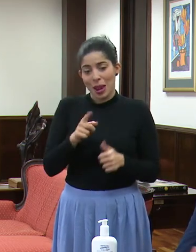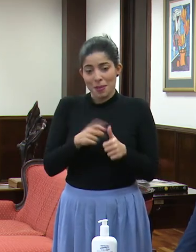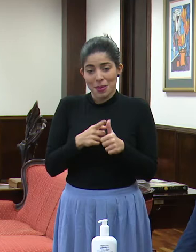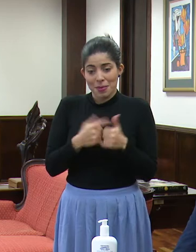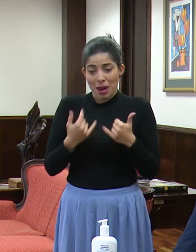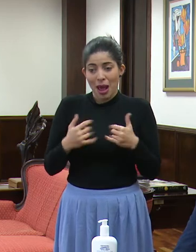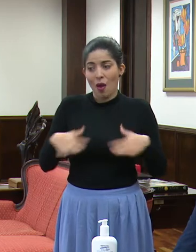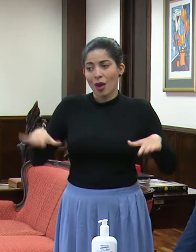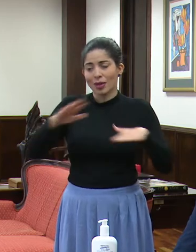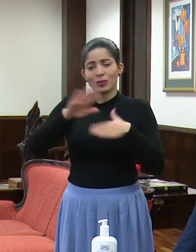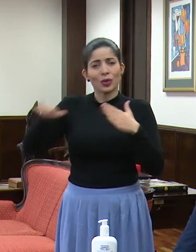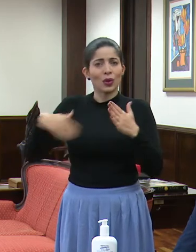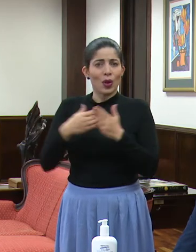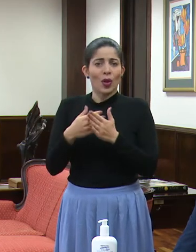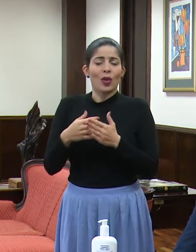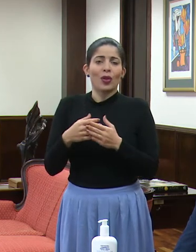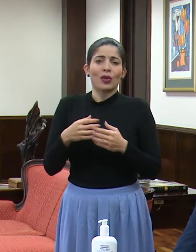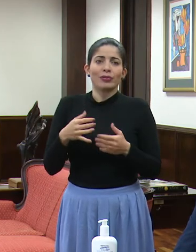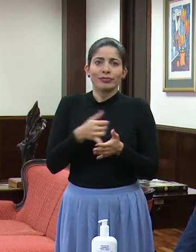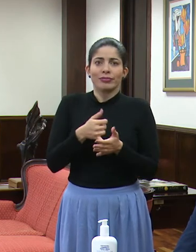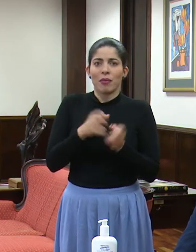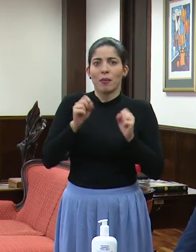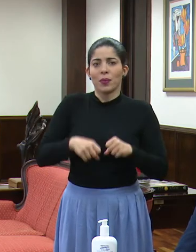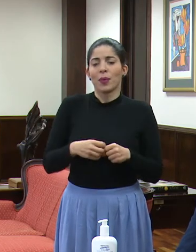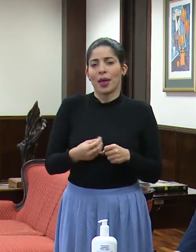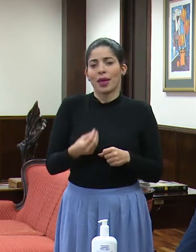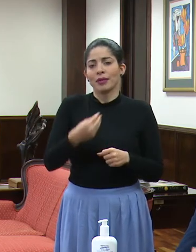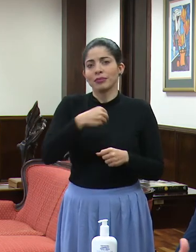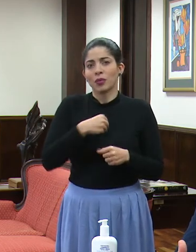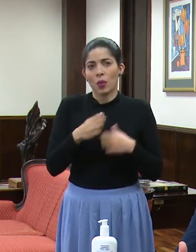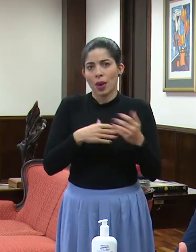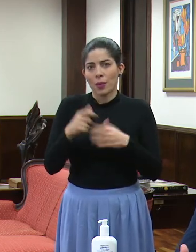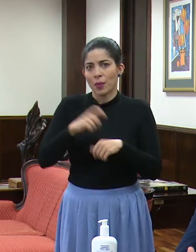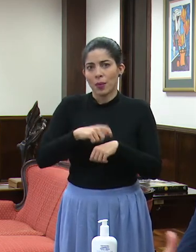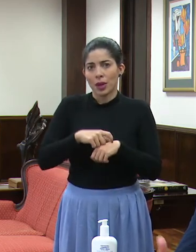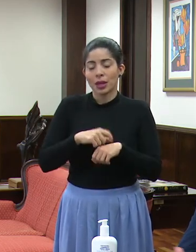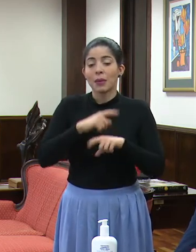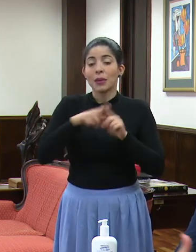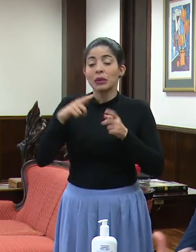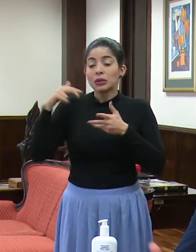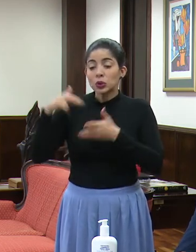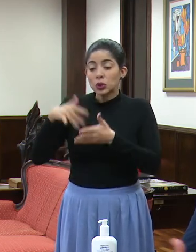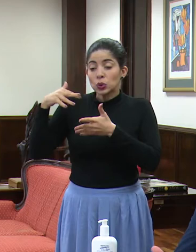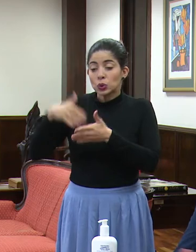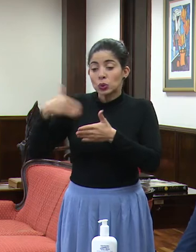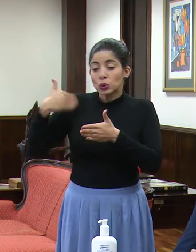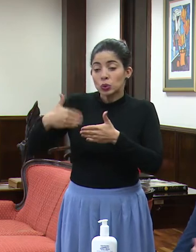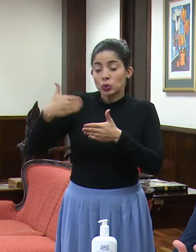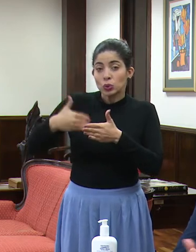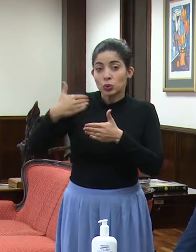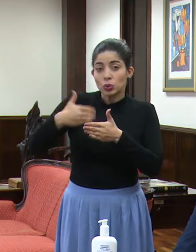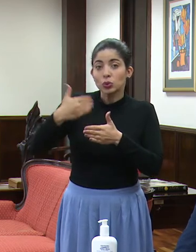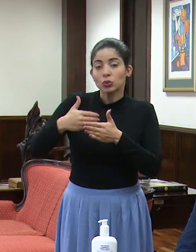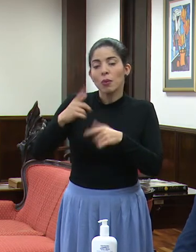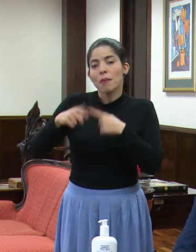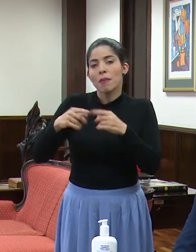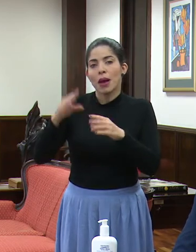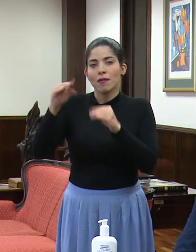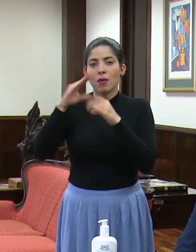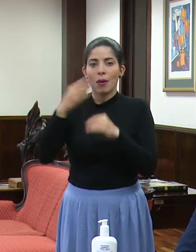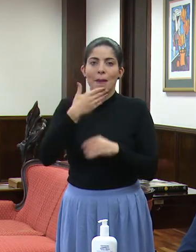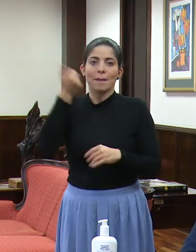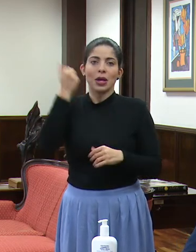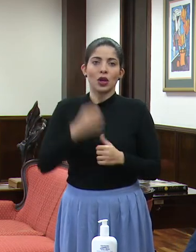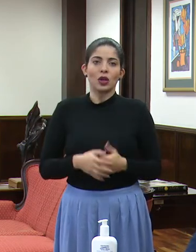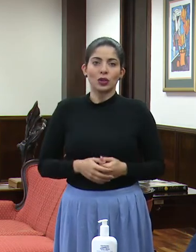todos estamos susceptibles. Y que en el transcurso de los estudios que se van realizando, pues se podrán tener mejores datos.